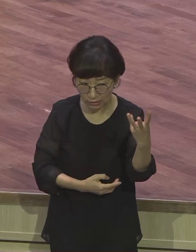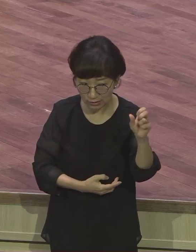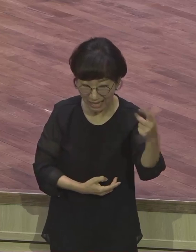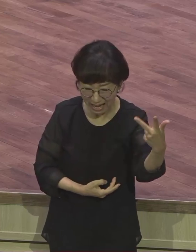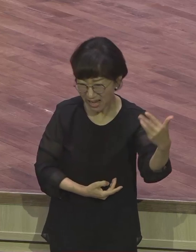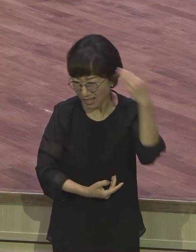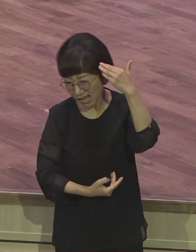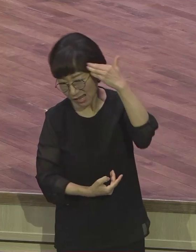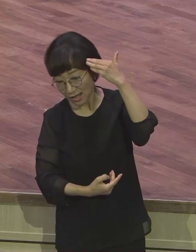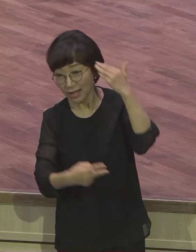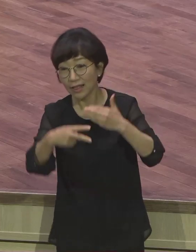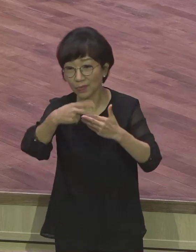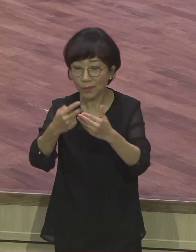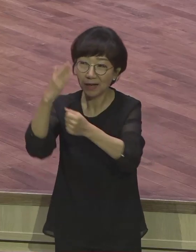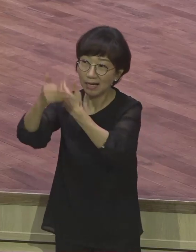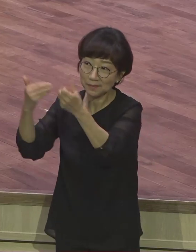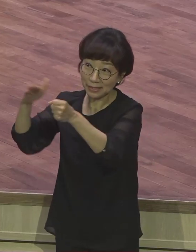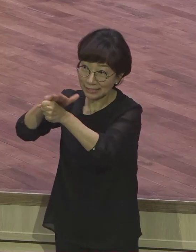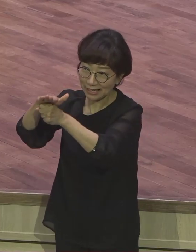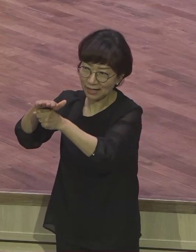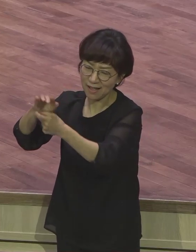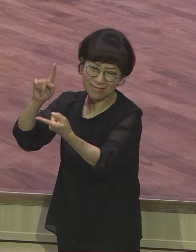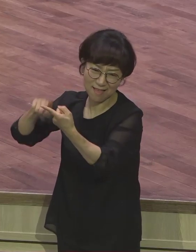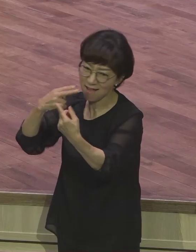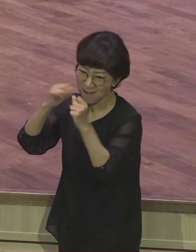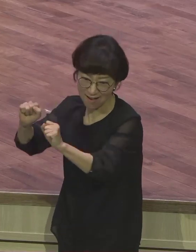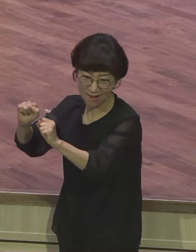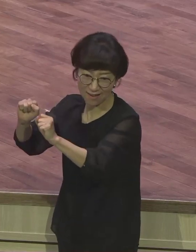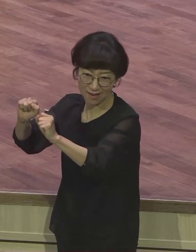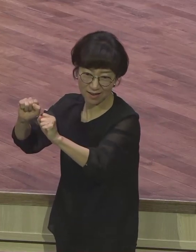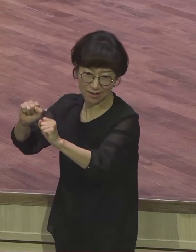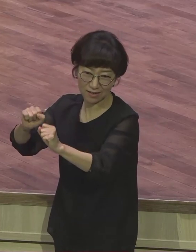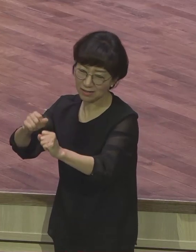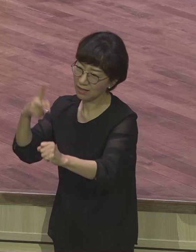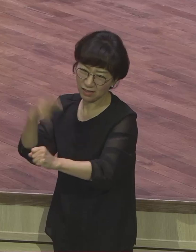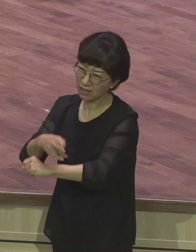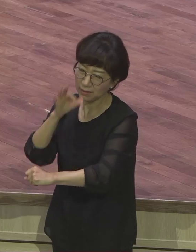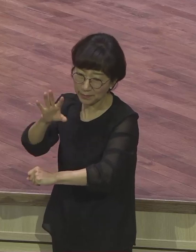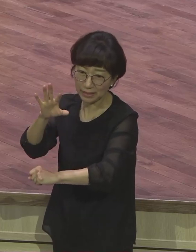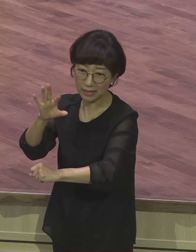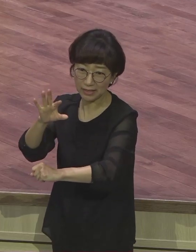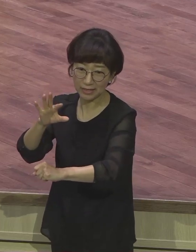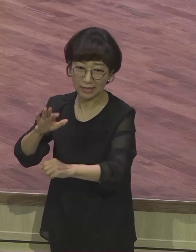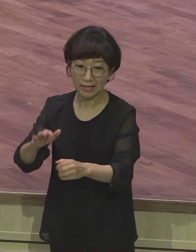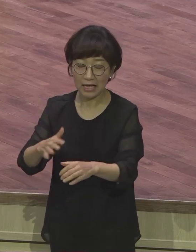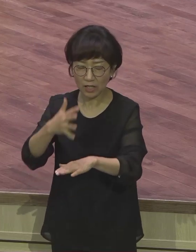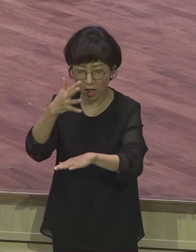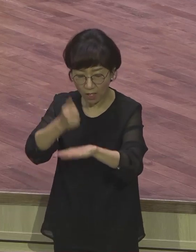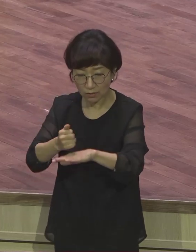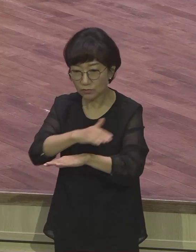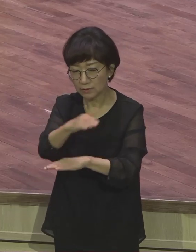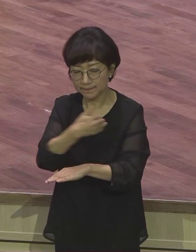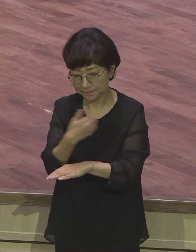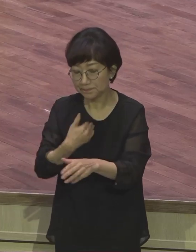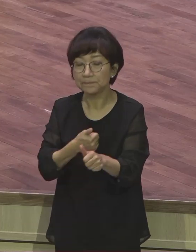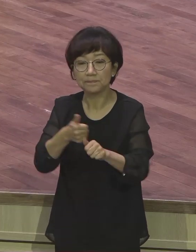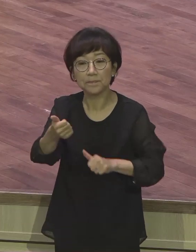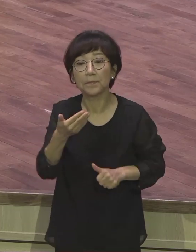것입니다. 우리를 사랑하시는 이로 말미암아 넉넉히 이긴다. 모든 것을 뛰어넘어서 최후